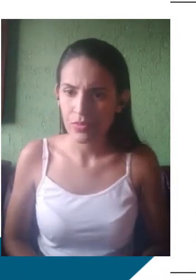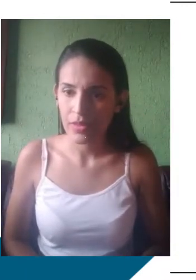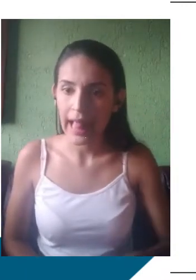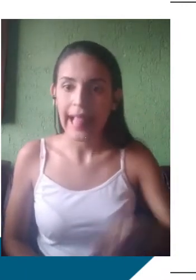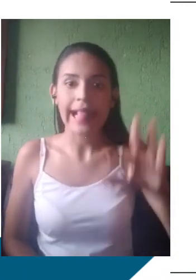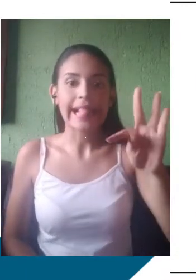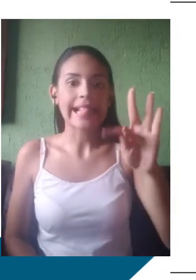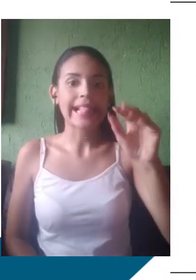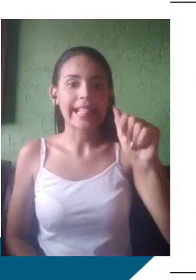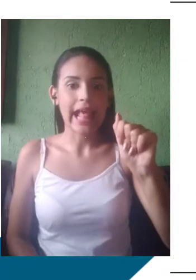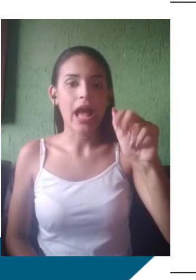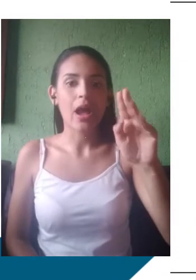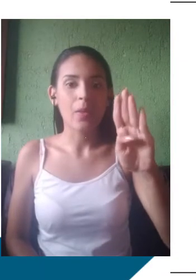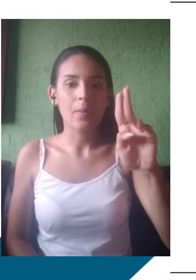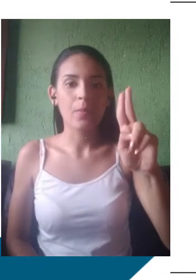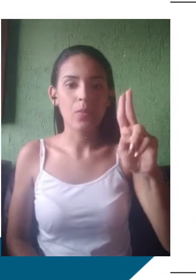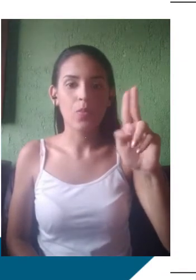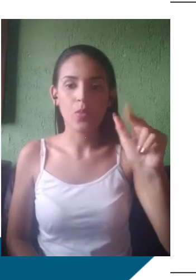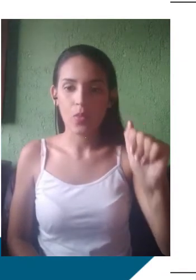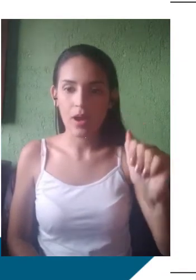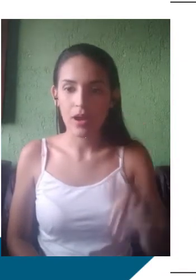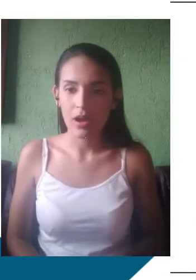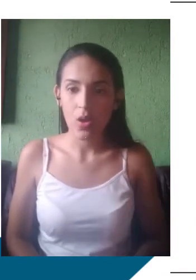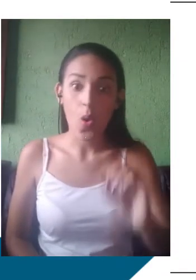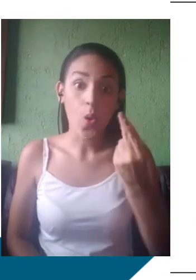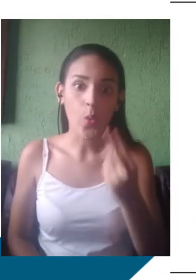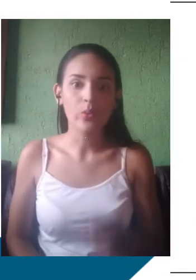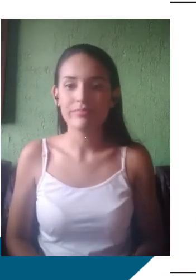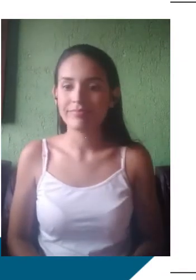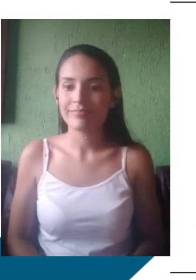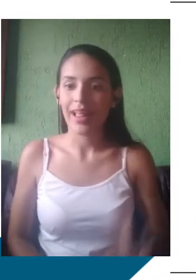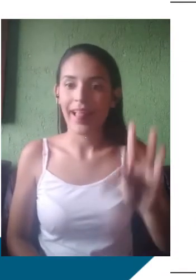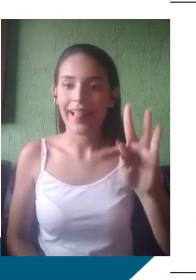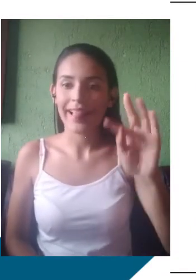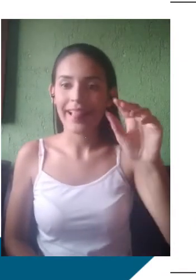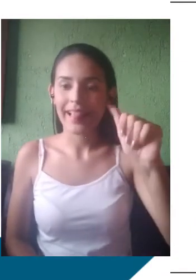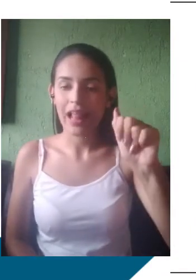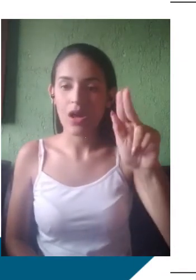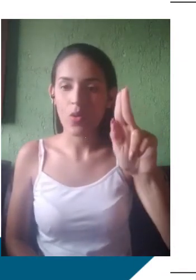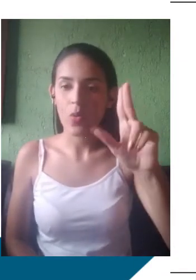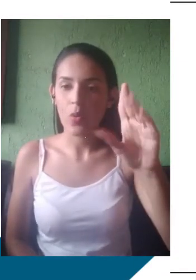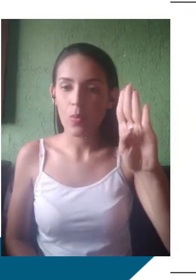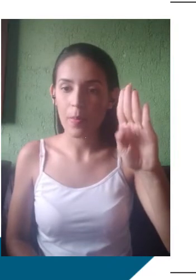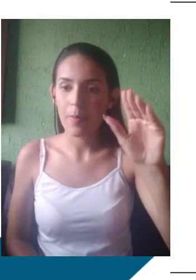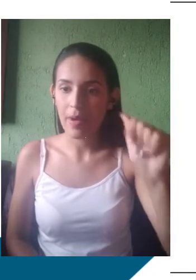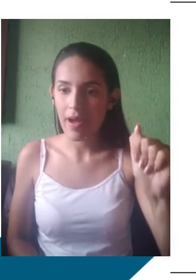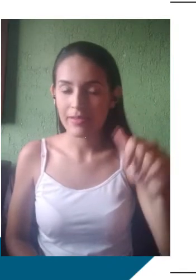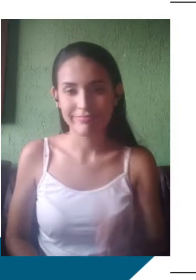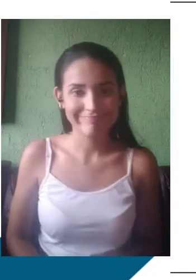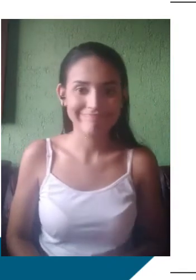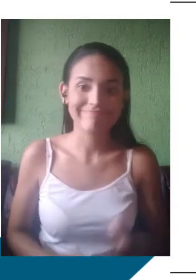mas que se manifestam em várias épocas distintas da formação da língua portuguesa. No aspecto sintático, o uso da